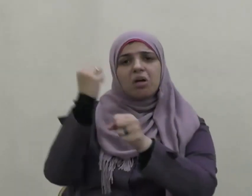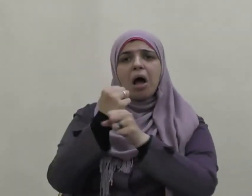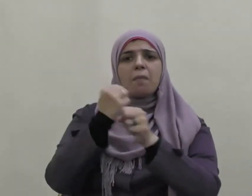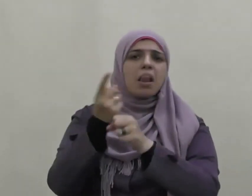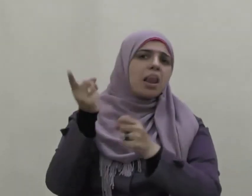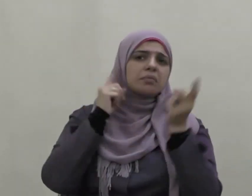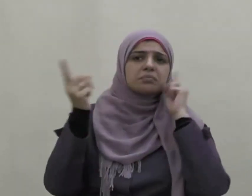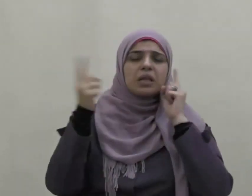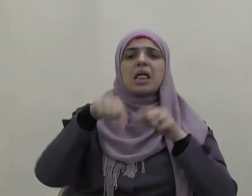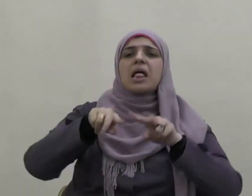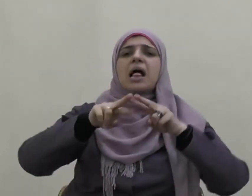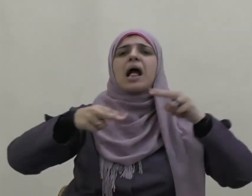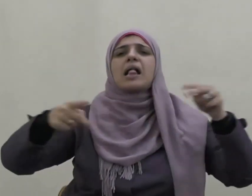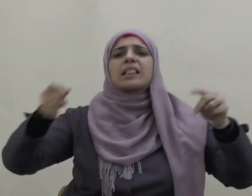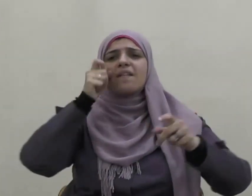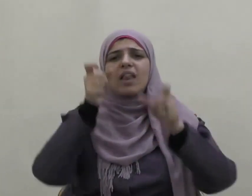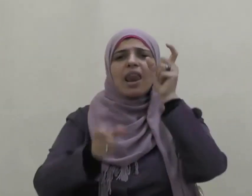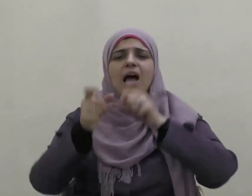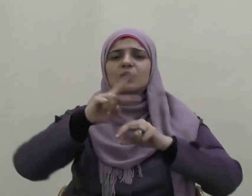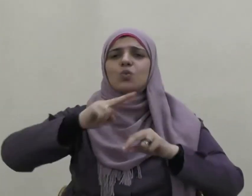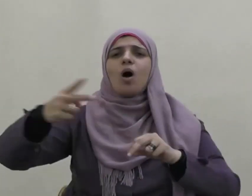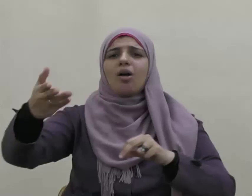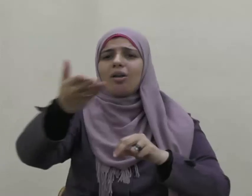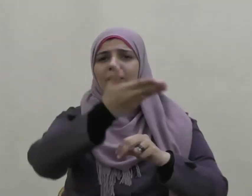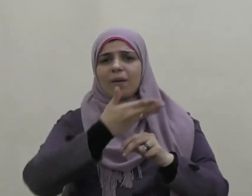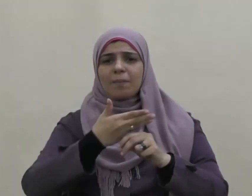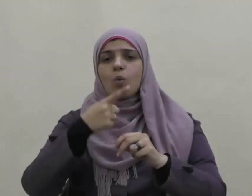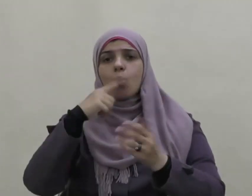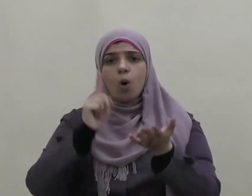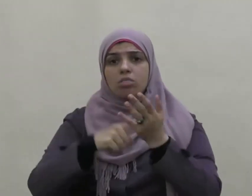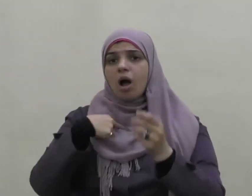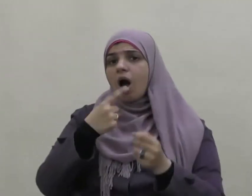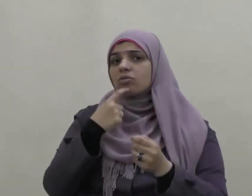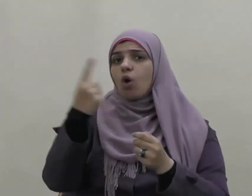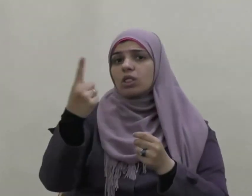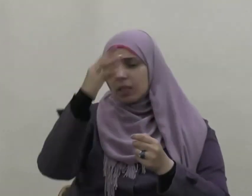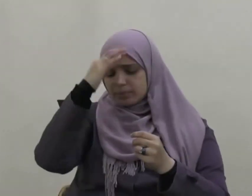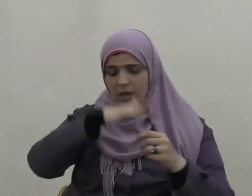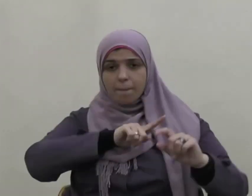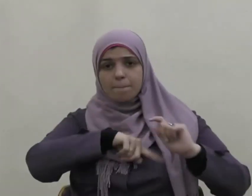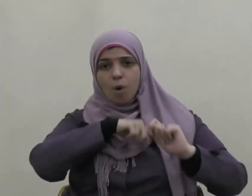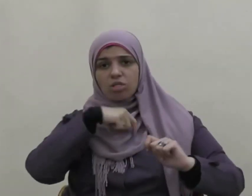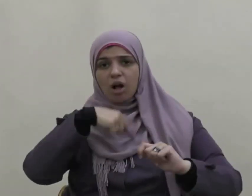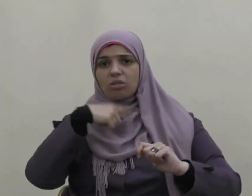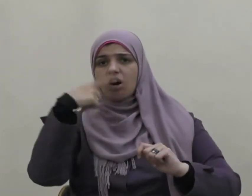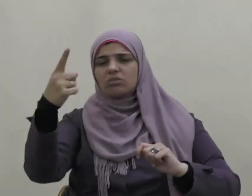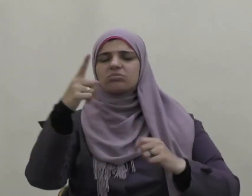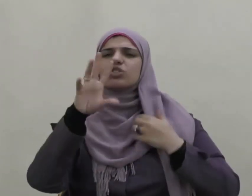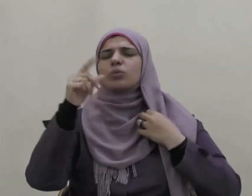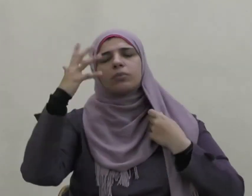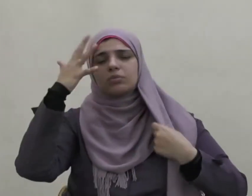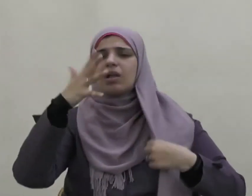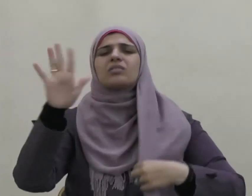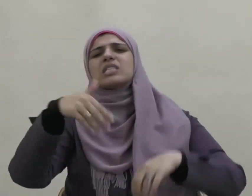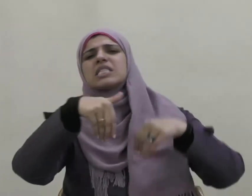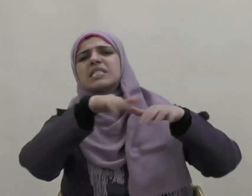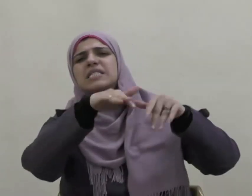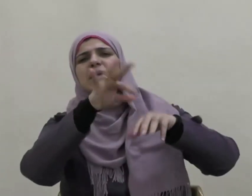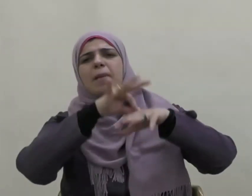اختلاف الناس وغيرهم وإن ردهم عما اعتقدوه تشديد فدعي الناس وما